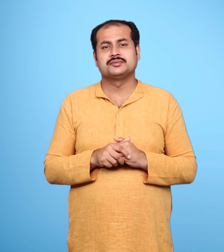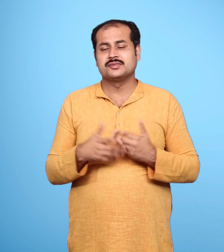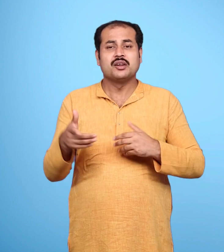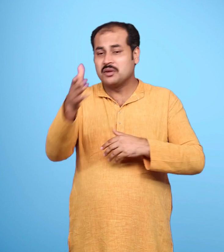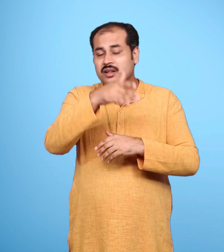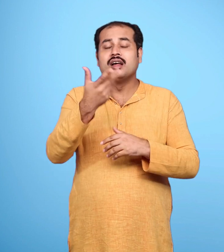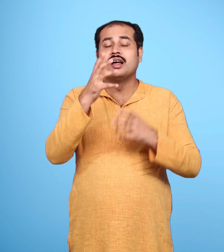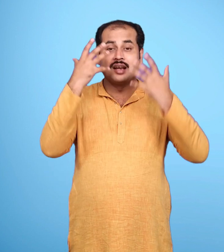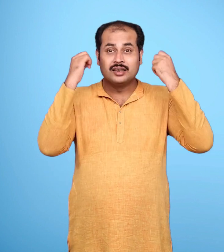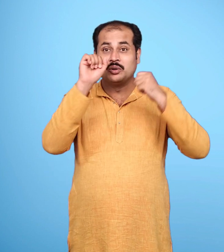तुने पाप किया है